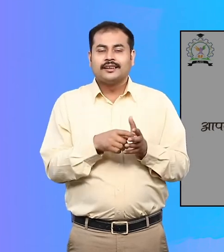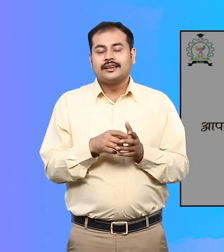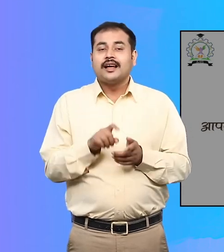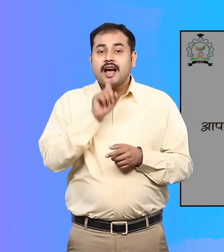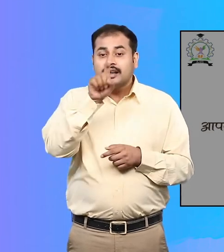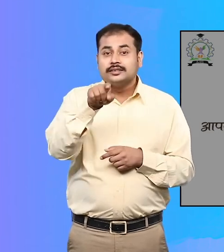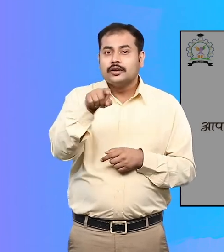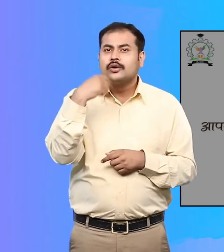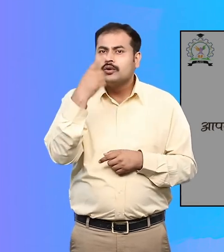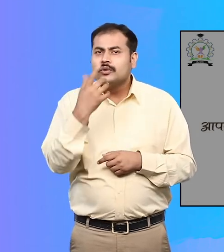जाता है?